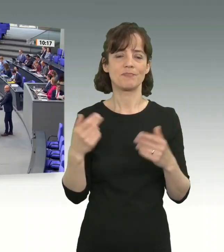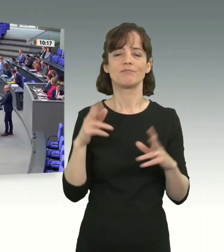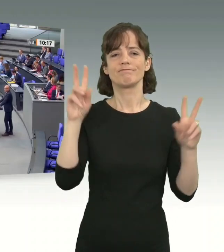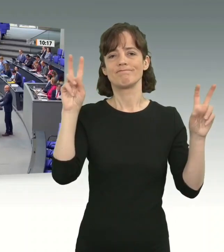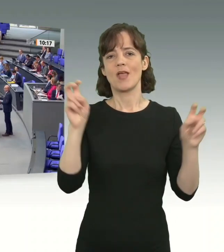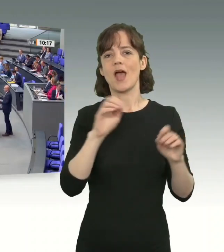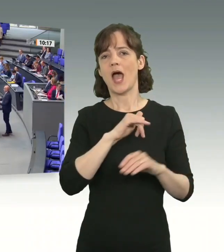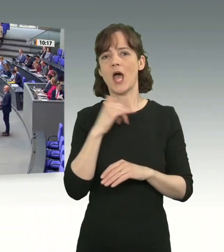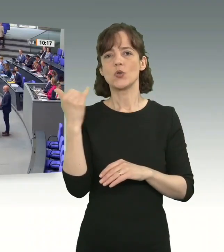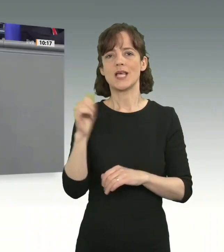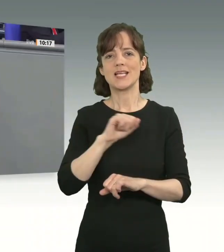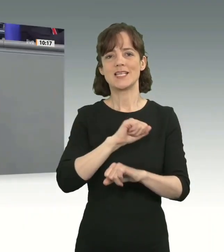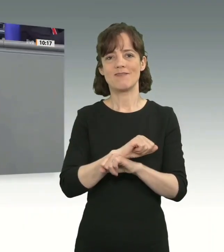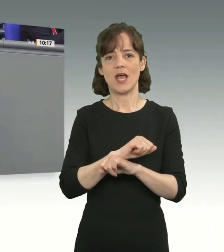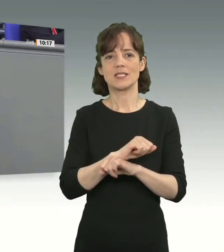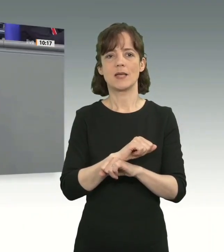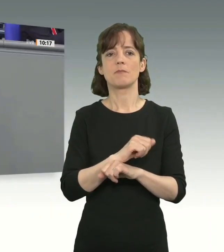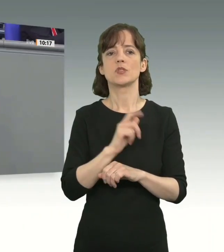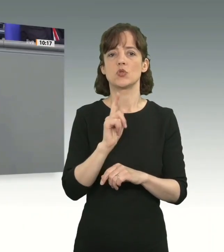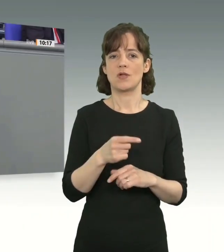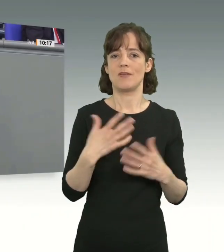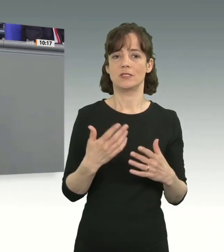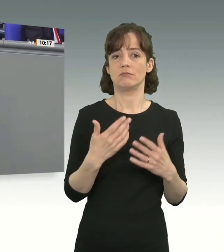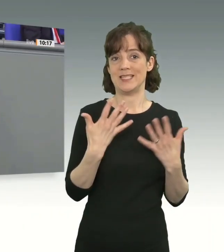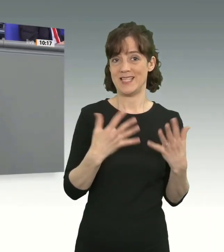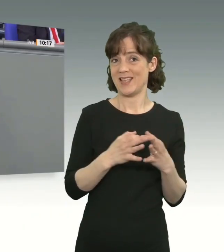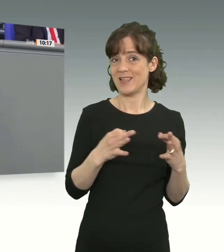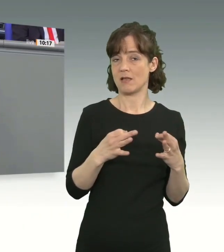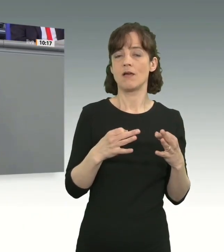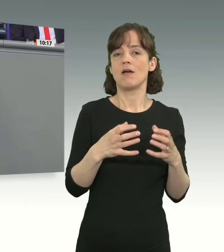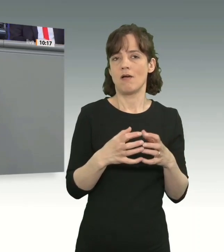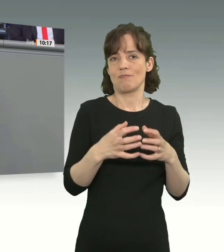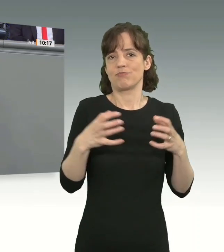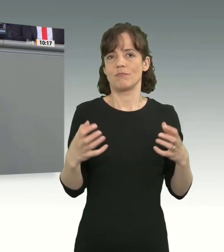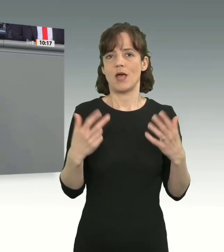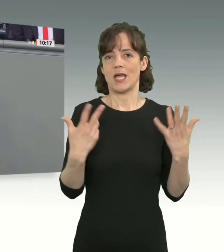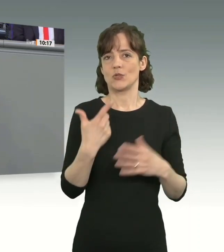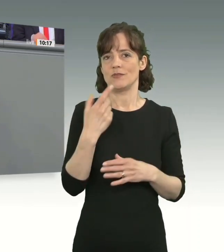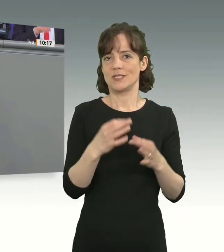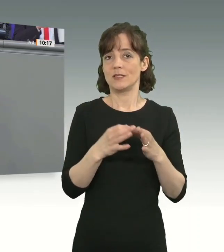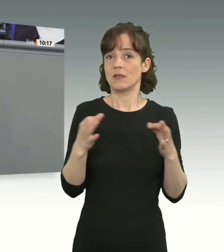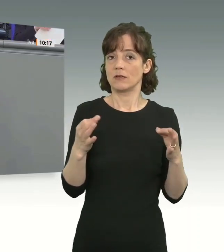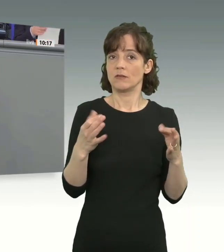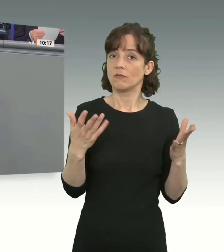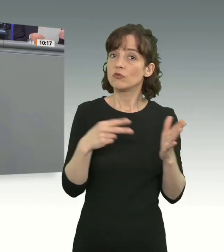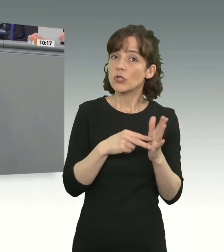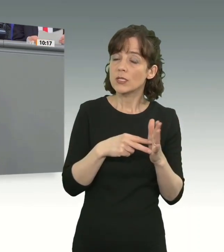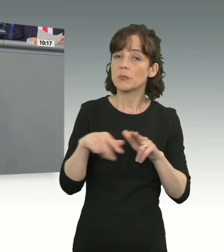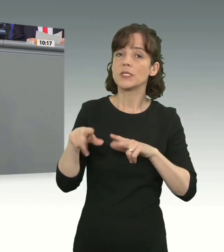dort zu lesen, soll von 10 auf 28 Tagen verlängert werden. Das steht im Beschlusspapier der